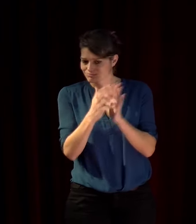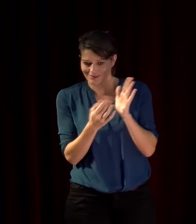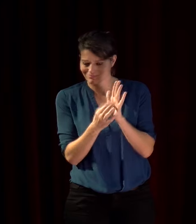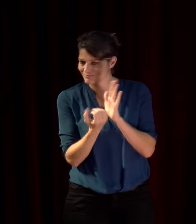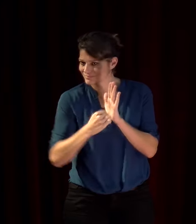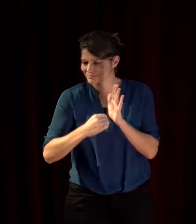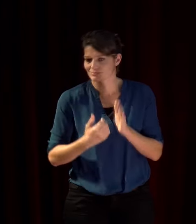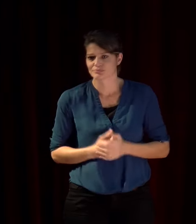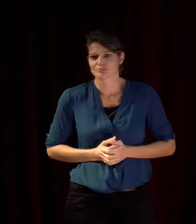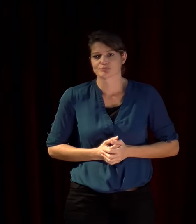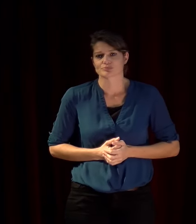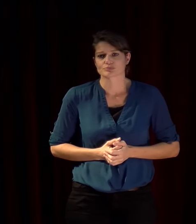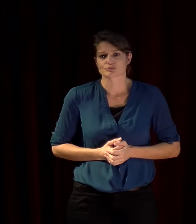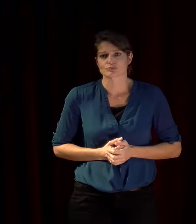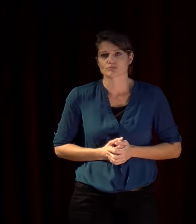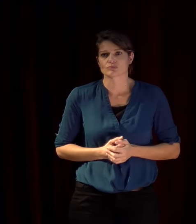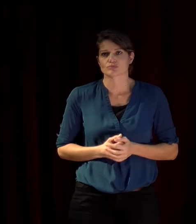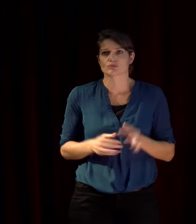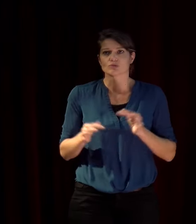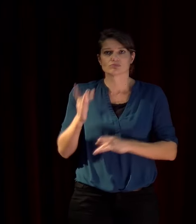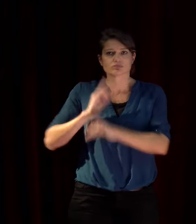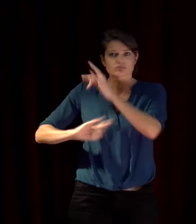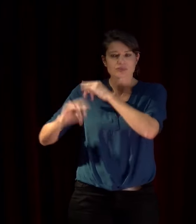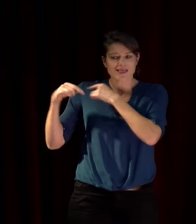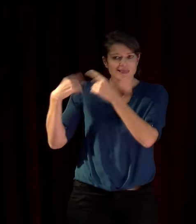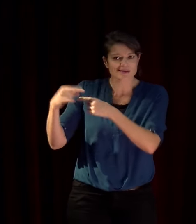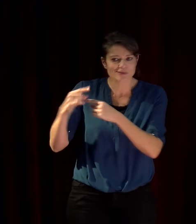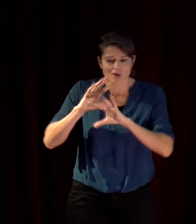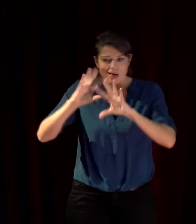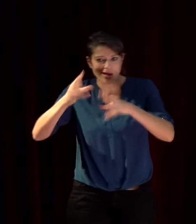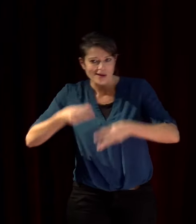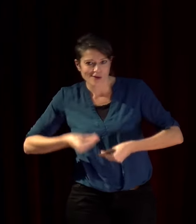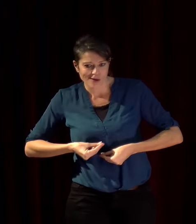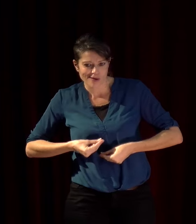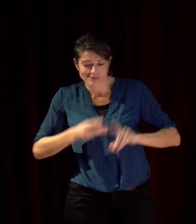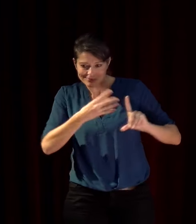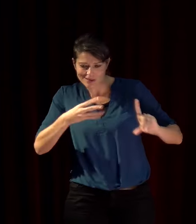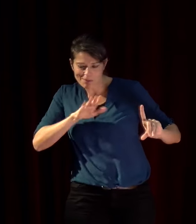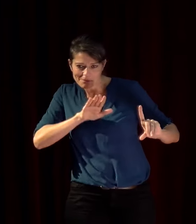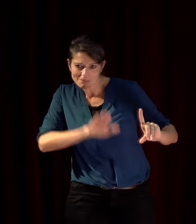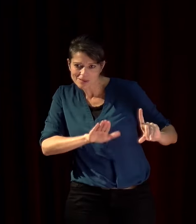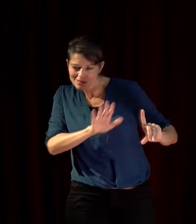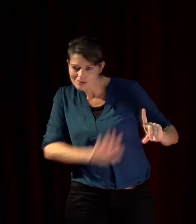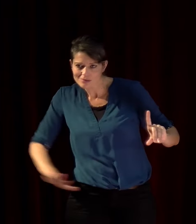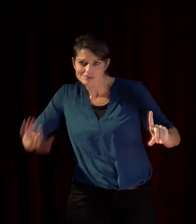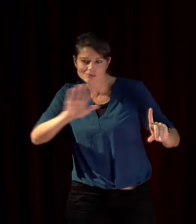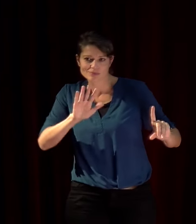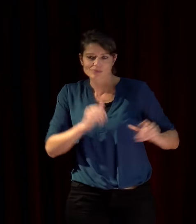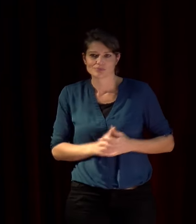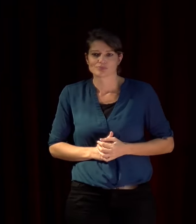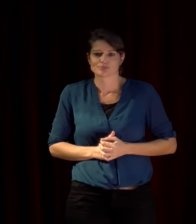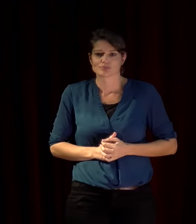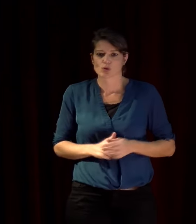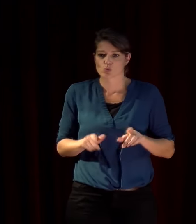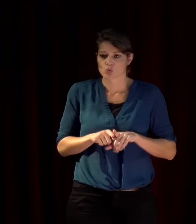histoire des échanges et la tradition d'hospitalité qui caractérise la région méditerranéenne la